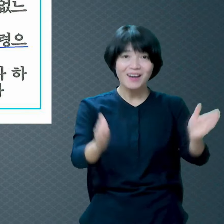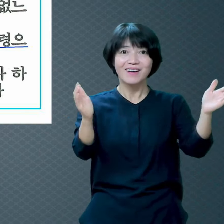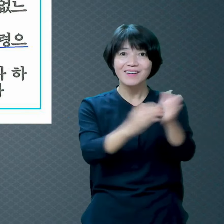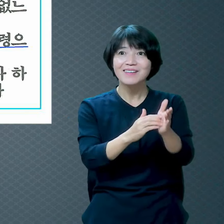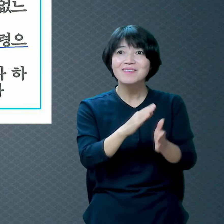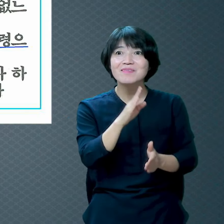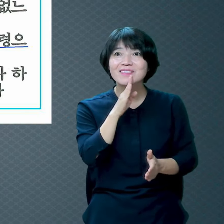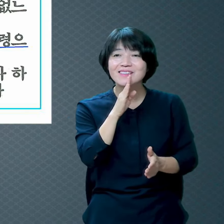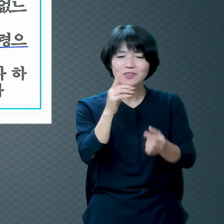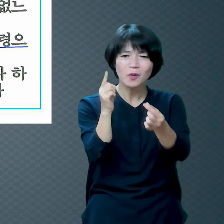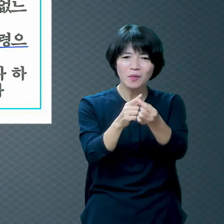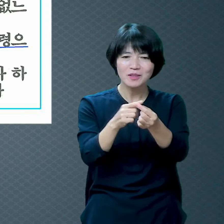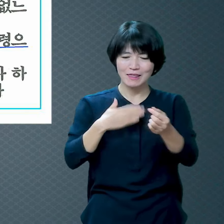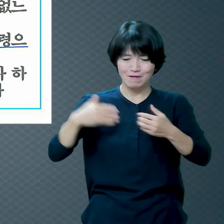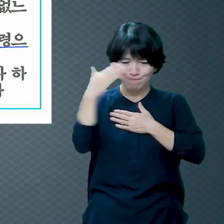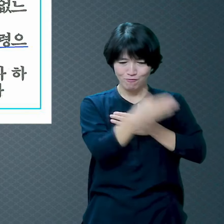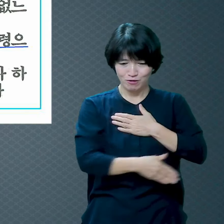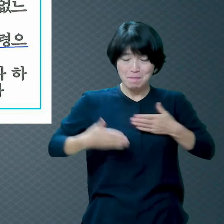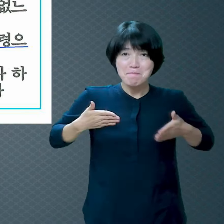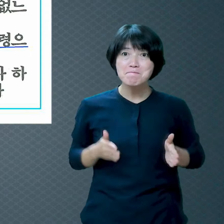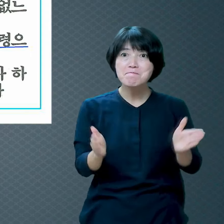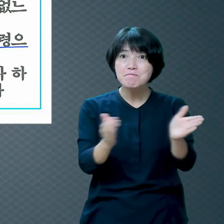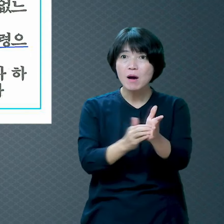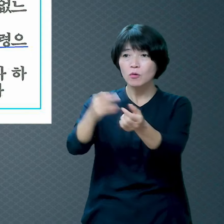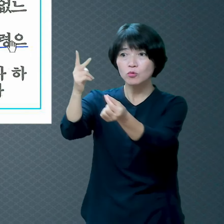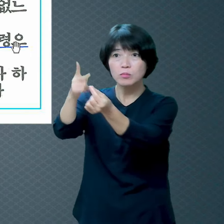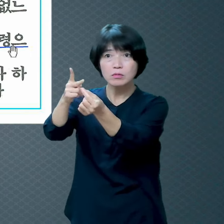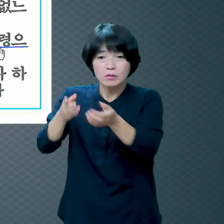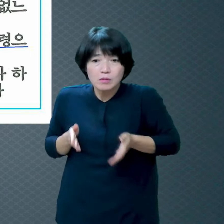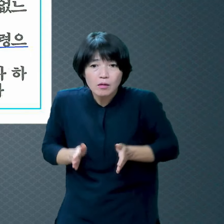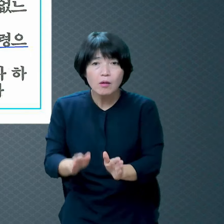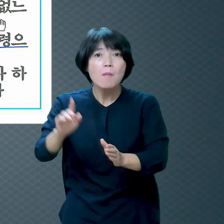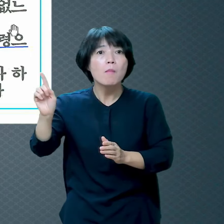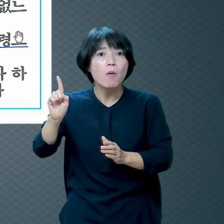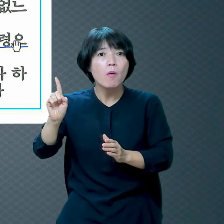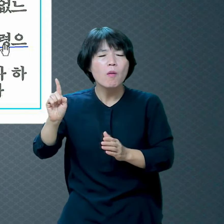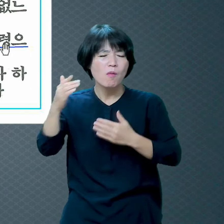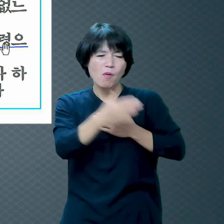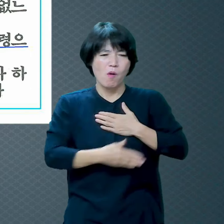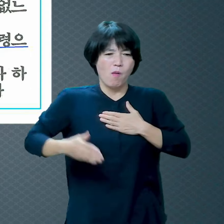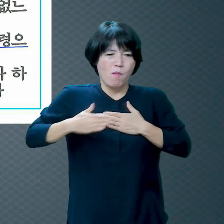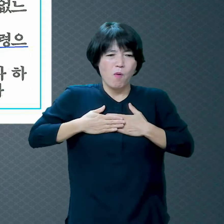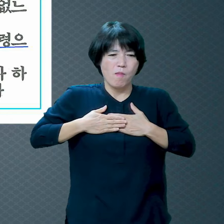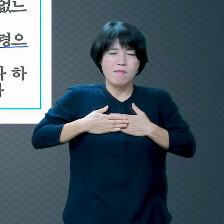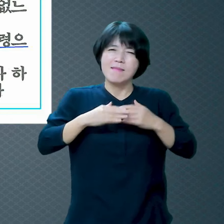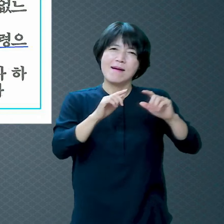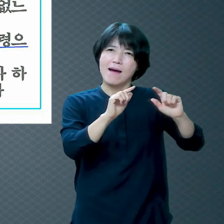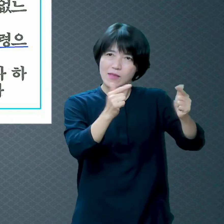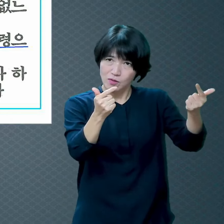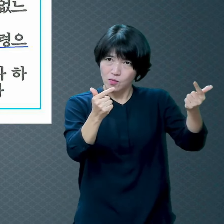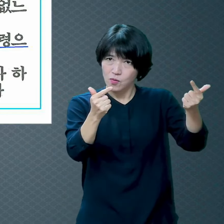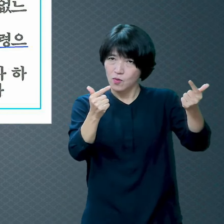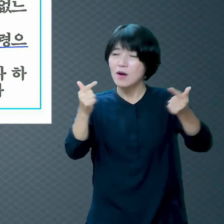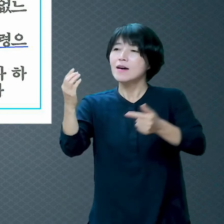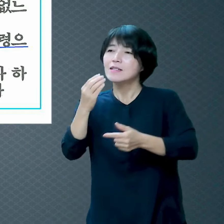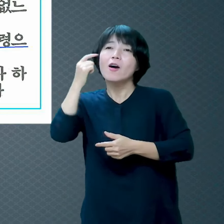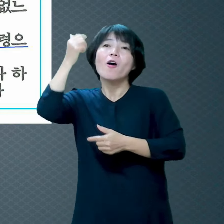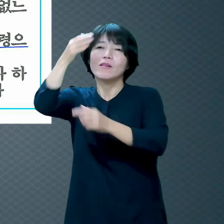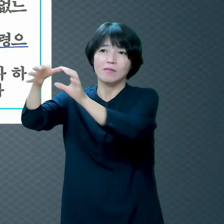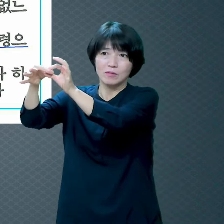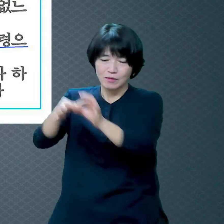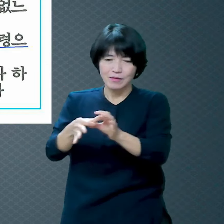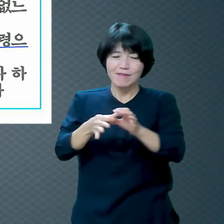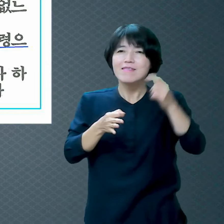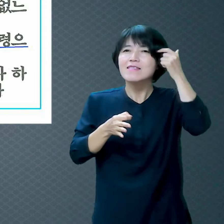두 번째 태어나는 것은 몸을 말하는 게 아니고 성령을 통해서 영이 태어나는 거예요 영이